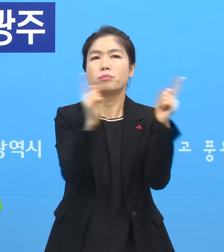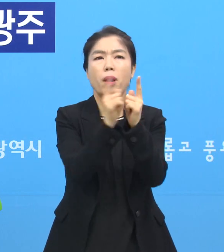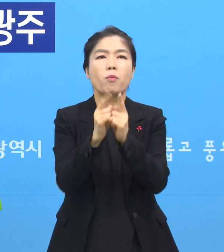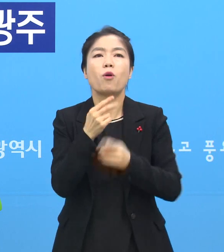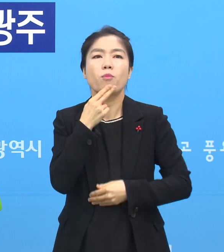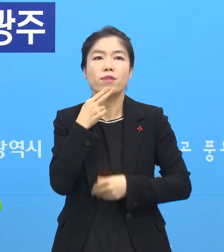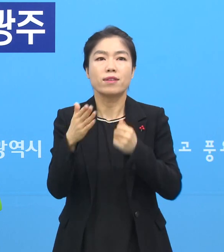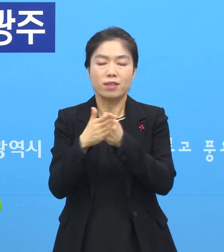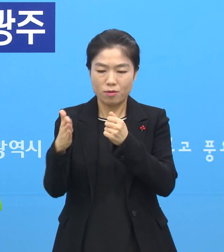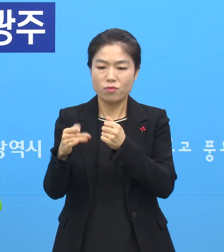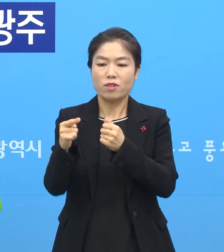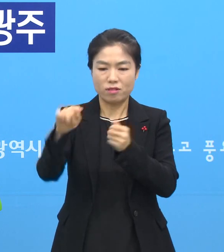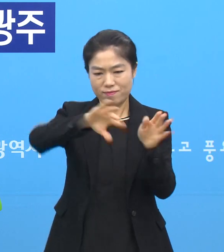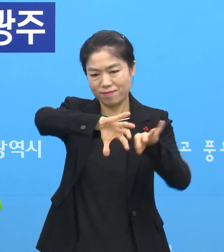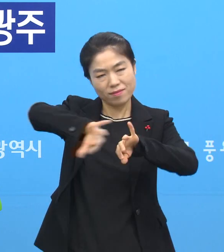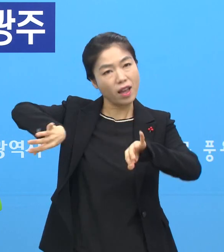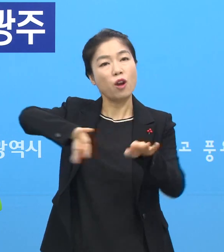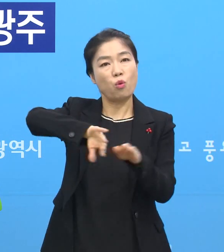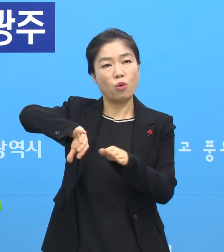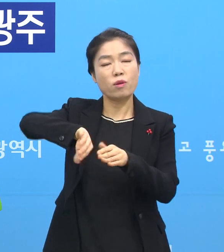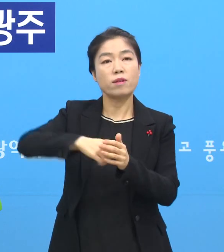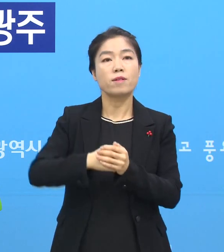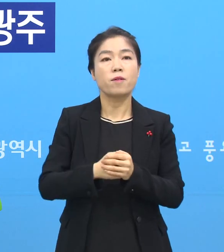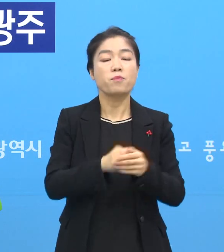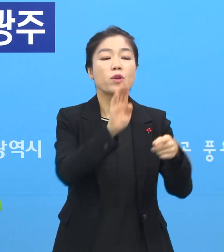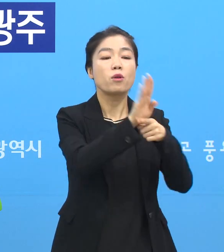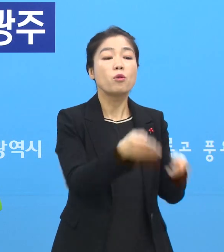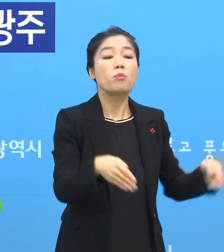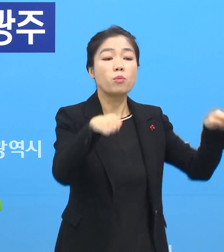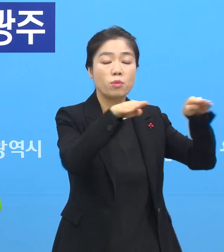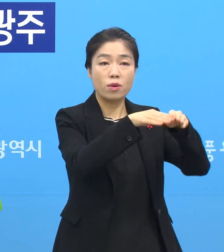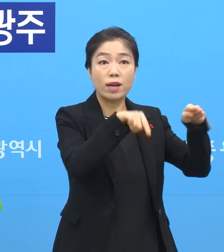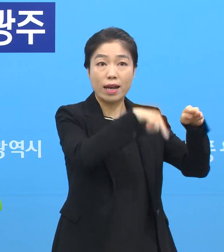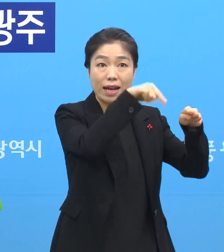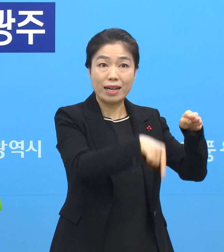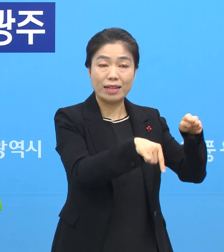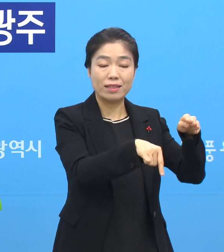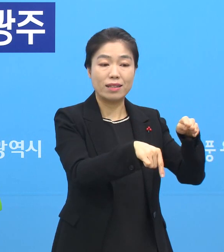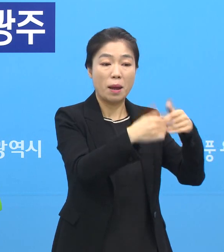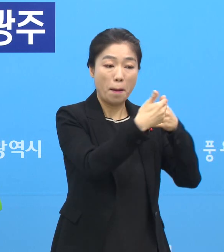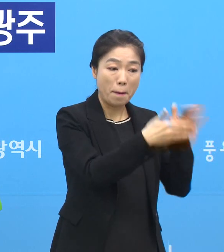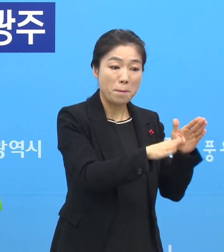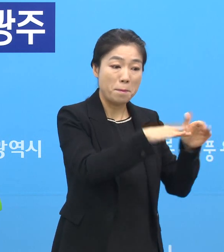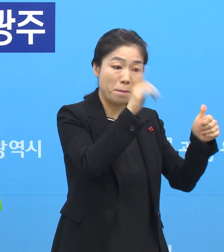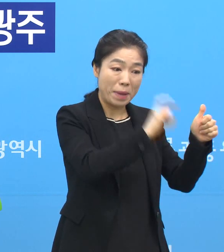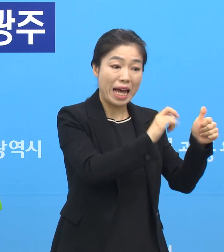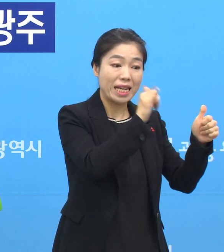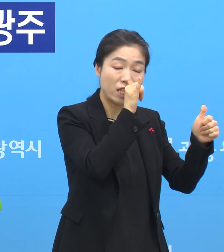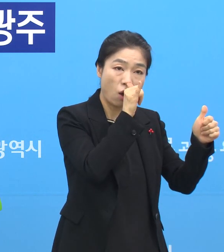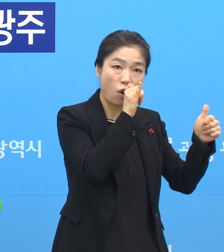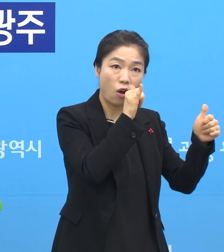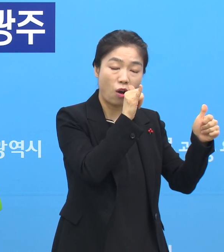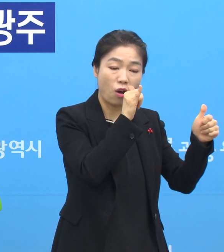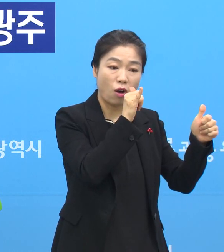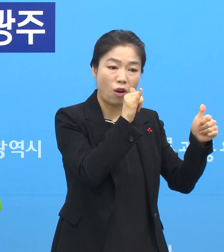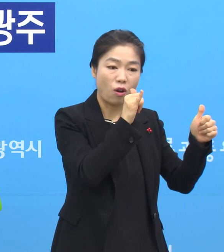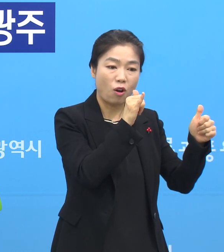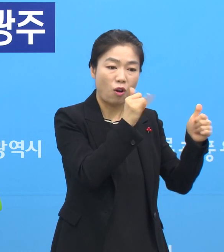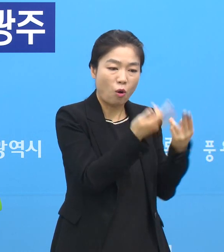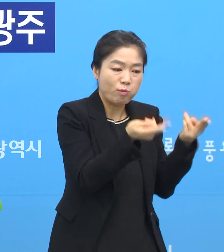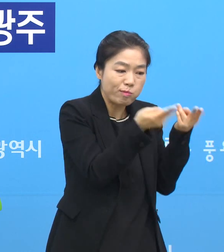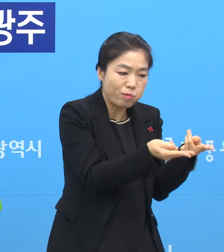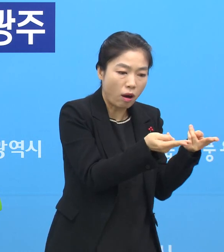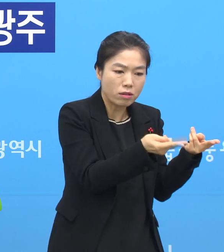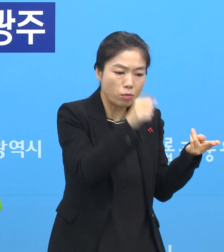신관은 비접촉자로 구별을 하고요. 본관 측에 있는 사람은 한 방에 확진자인 사람과 같은 방에 입원해